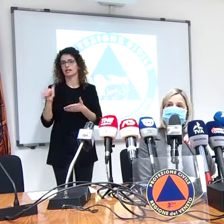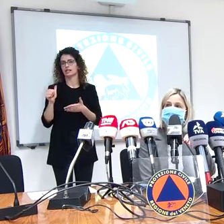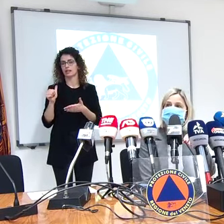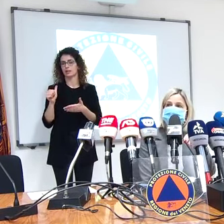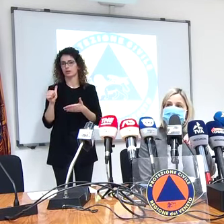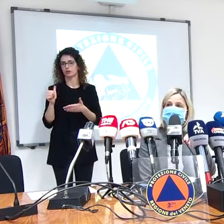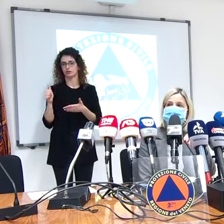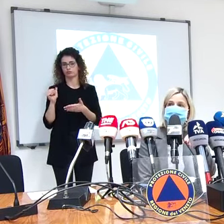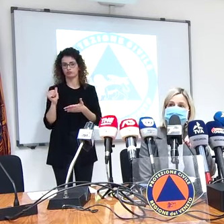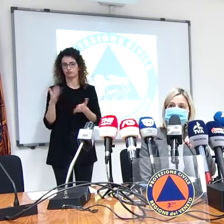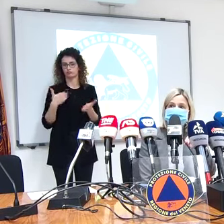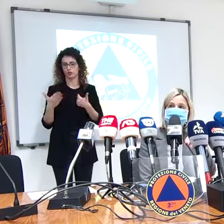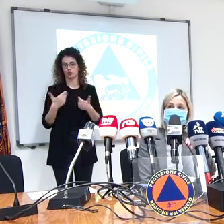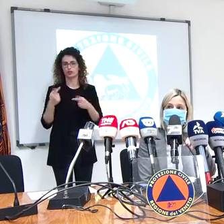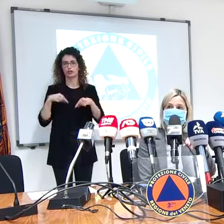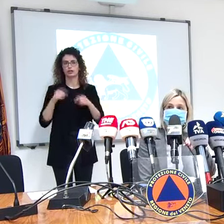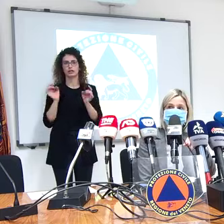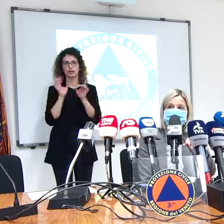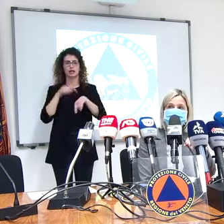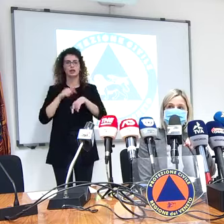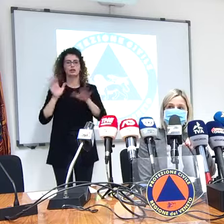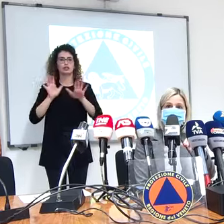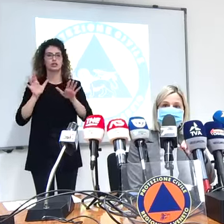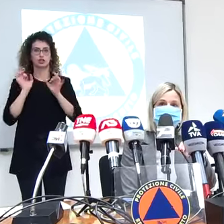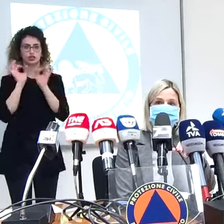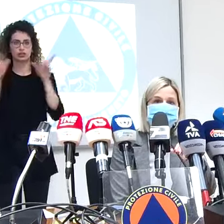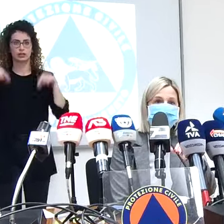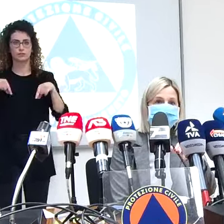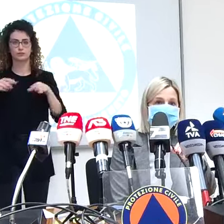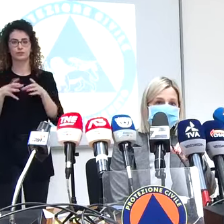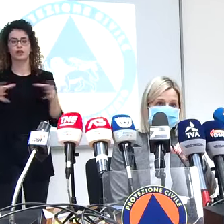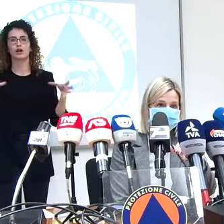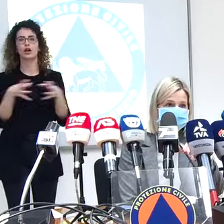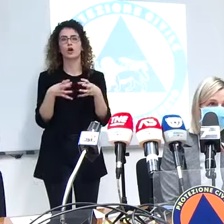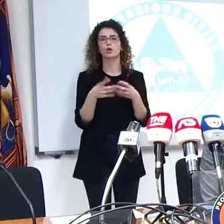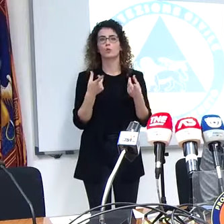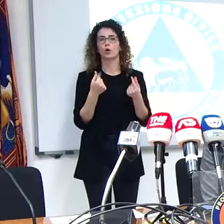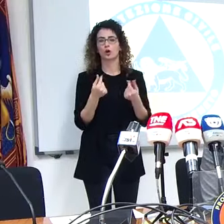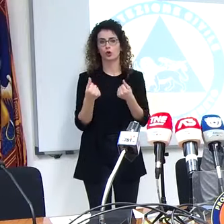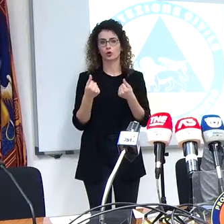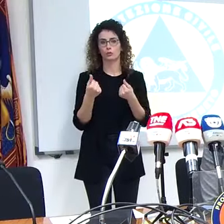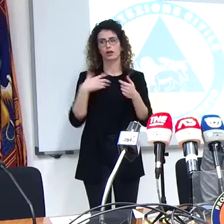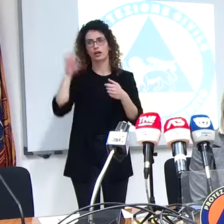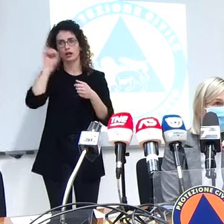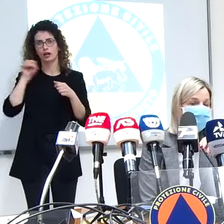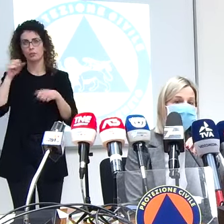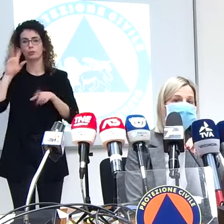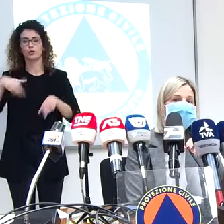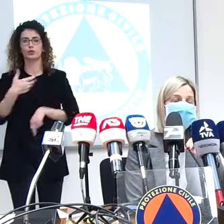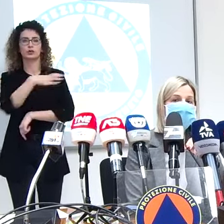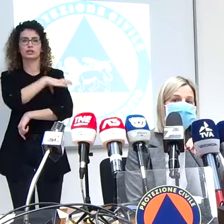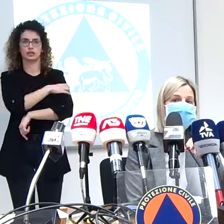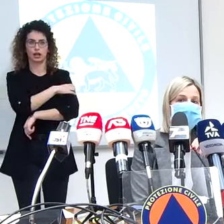questa mattina abbiamo convocato tutte le categorie economiche a livello regionale più i sindacati